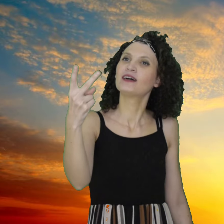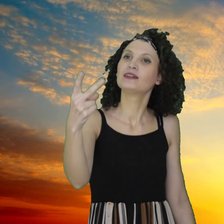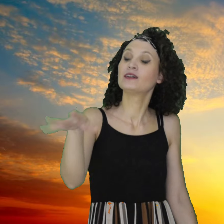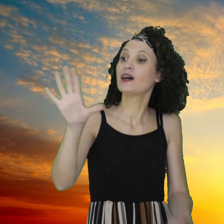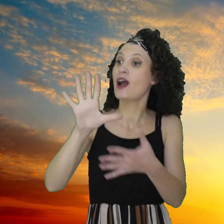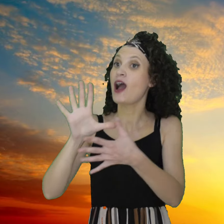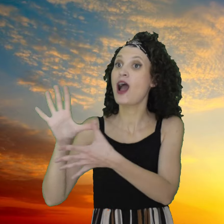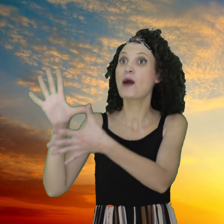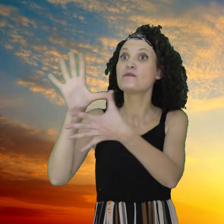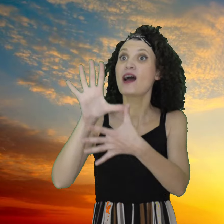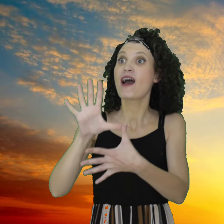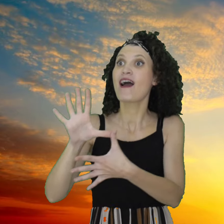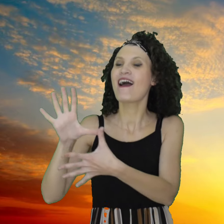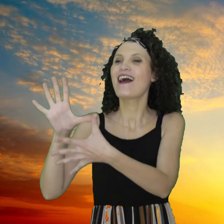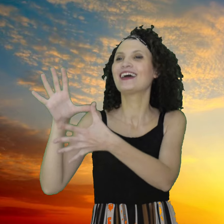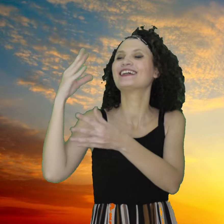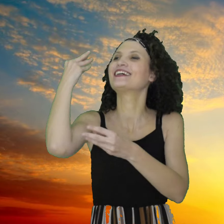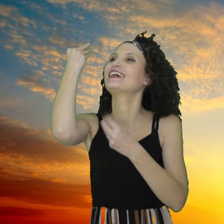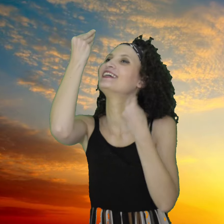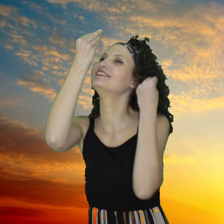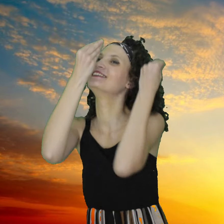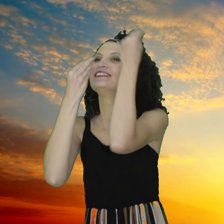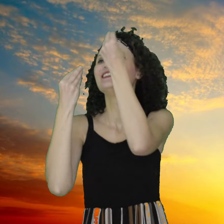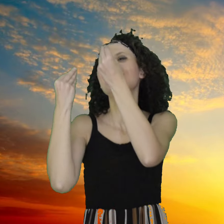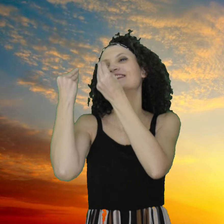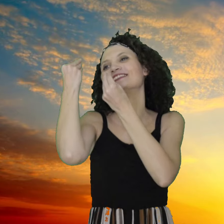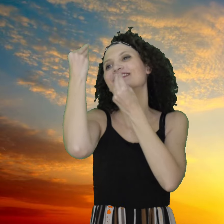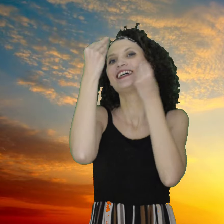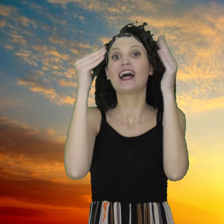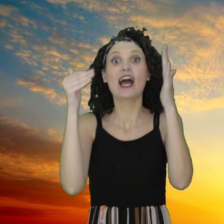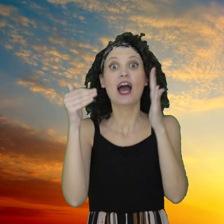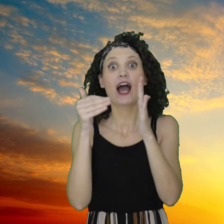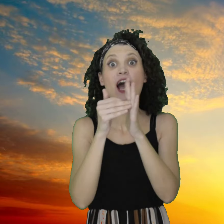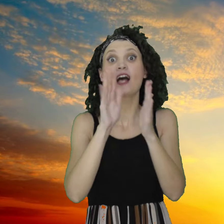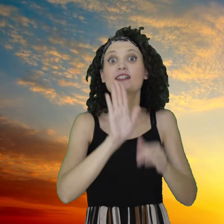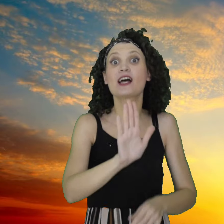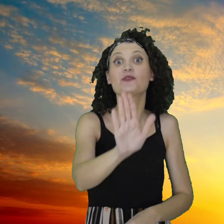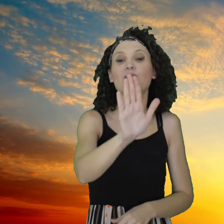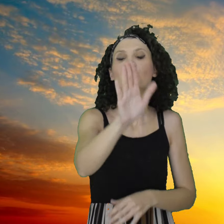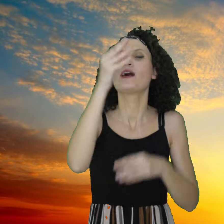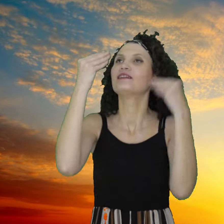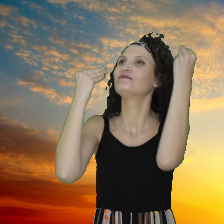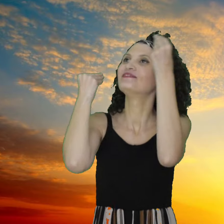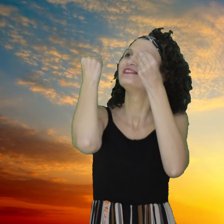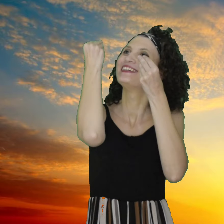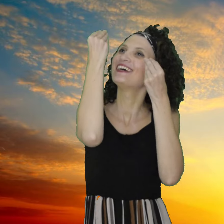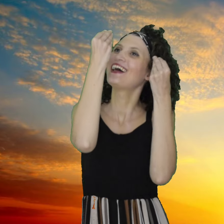A sognare un po' d'America e un po' di casa tua